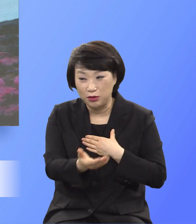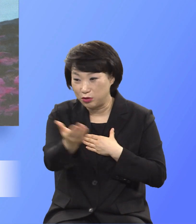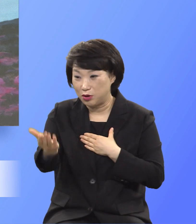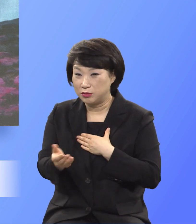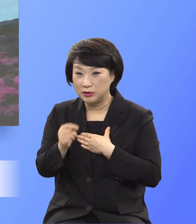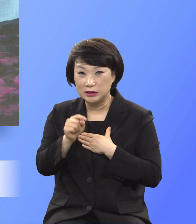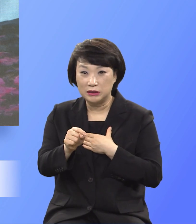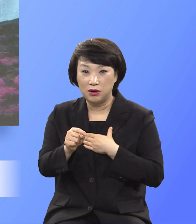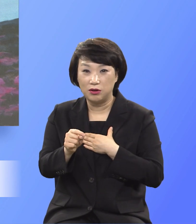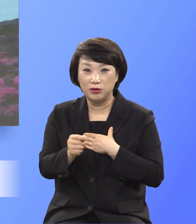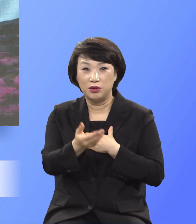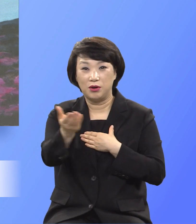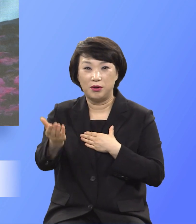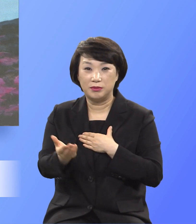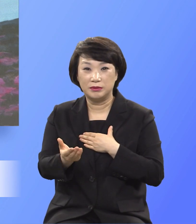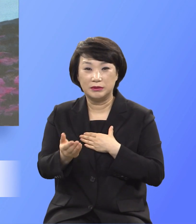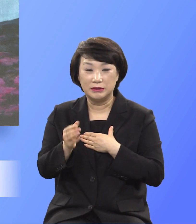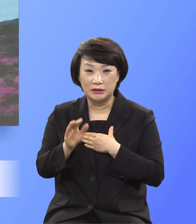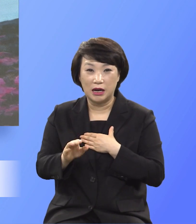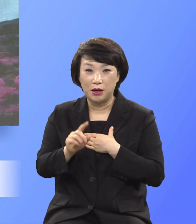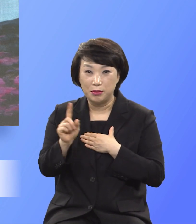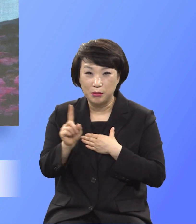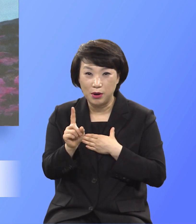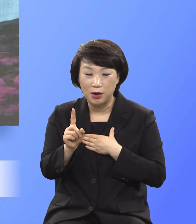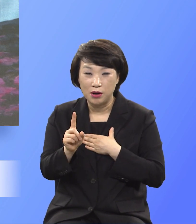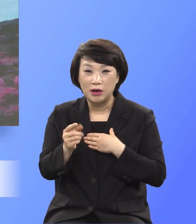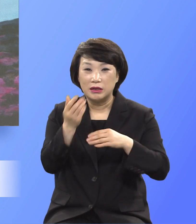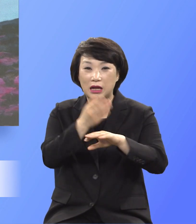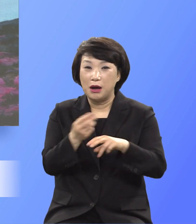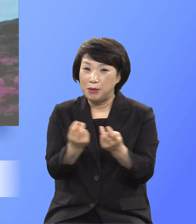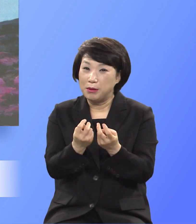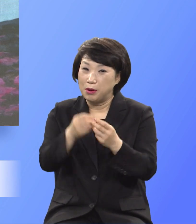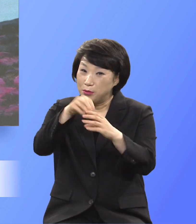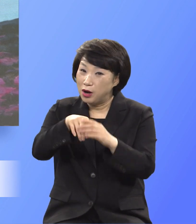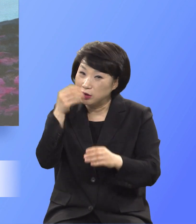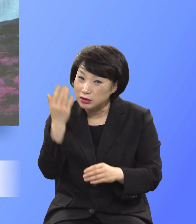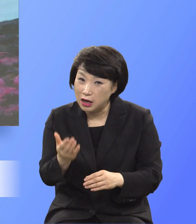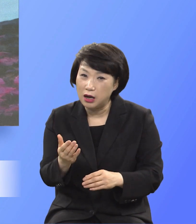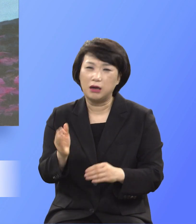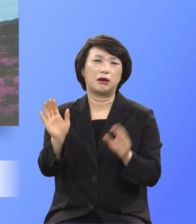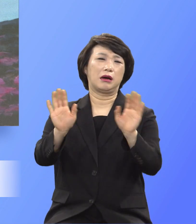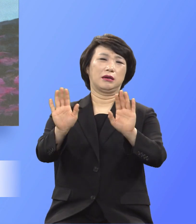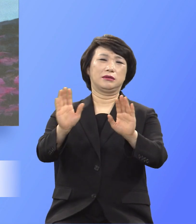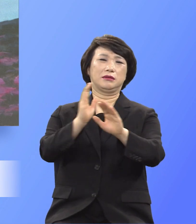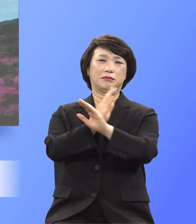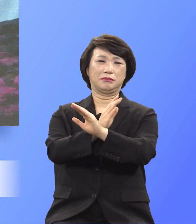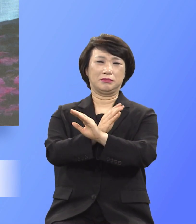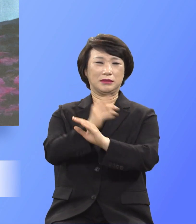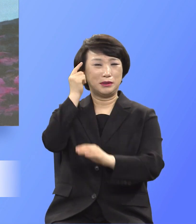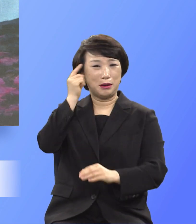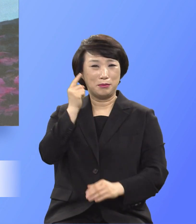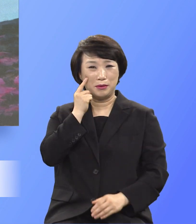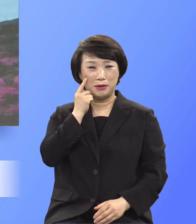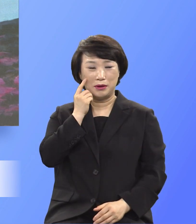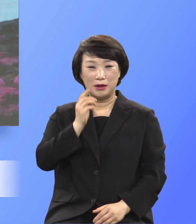어떤 다른 방법이 있을 수 있겠는가 생각 한번 해보세요 예,